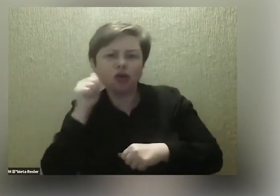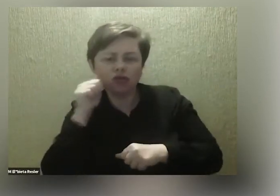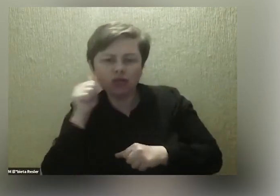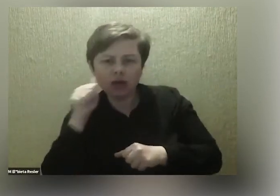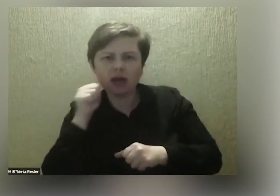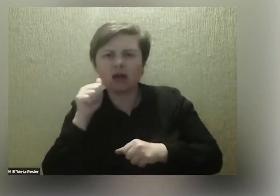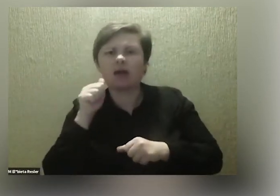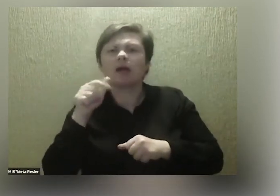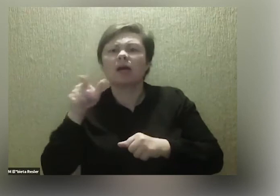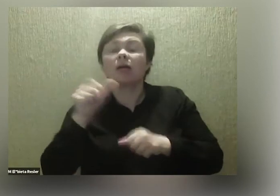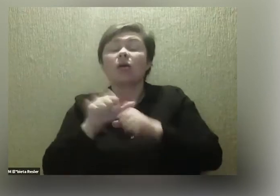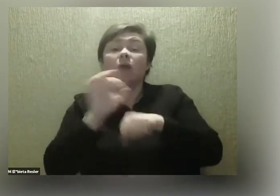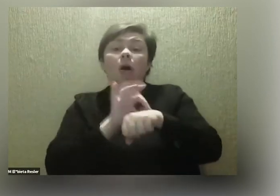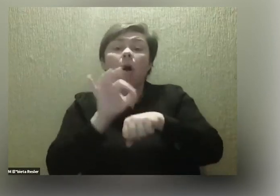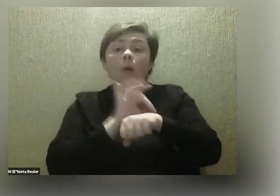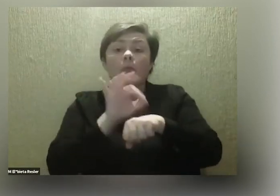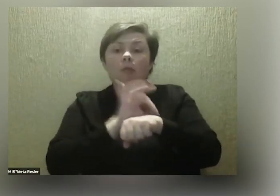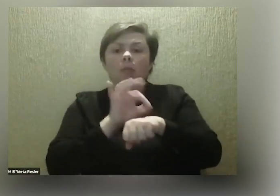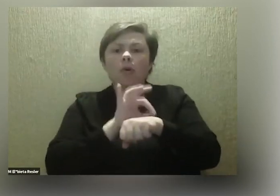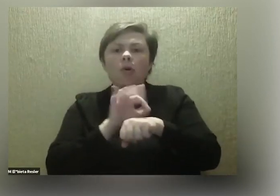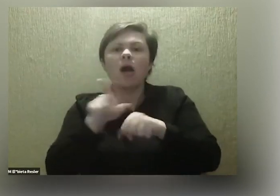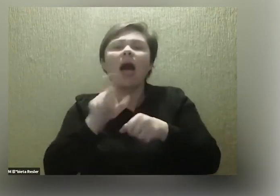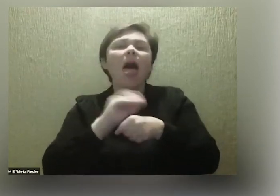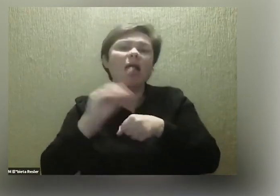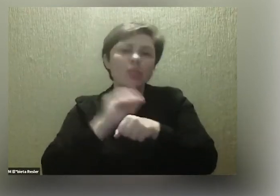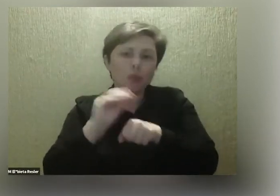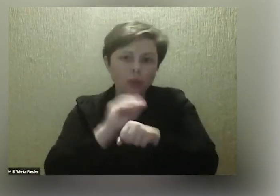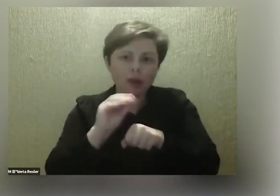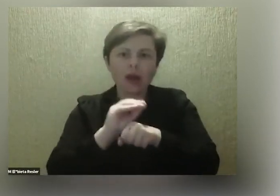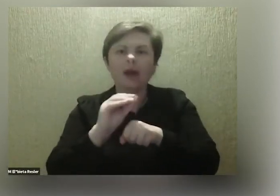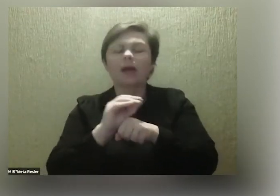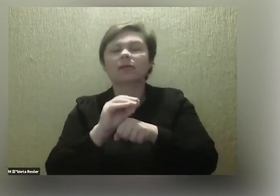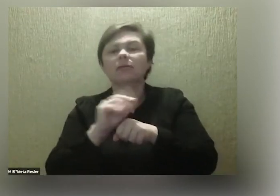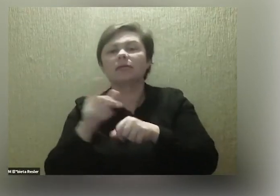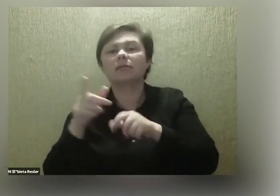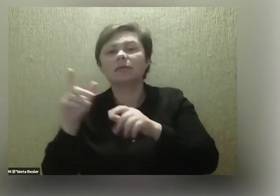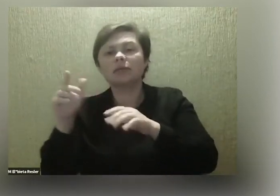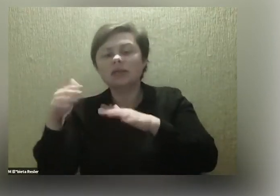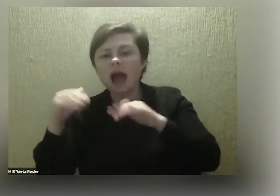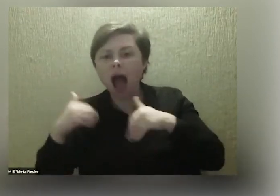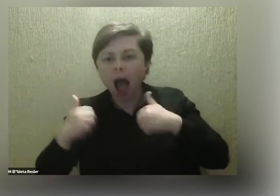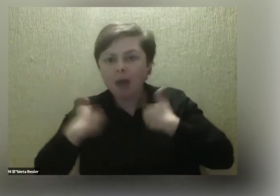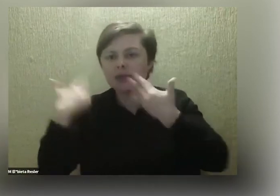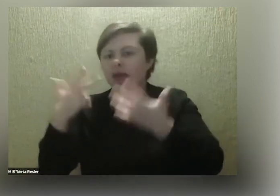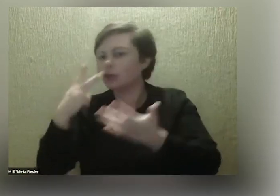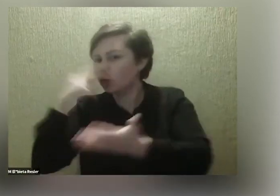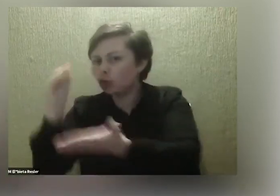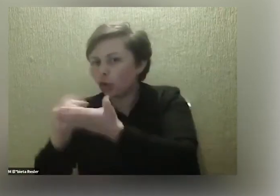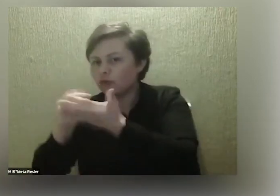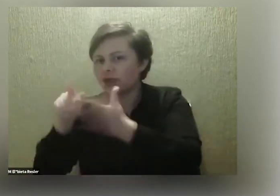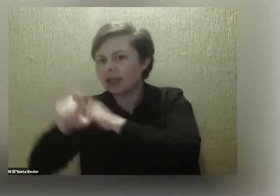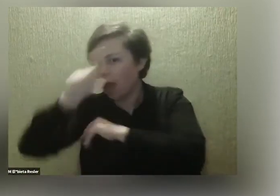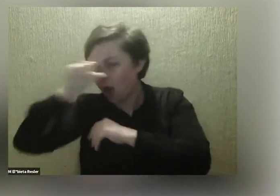I generalnie jest to projekt edukacyjny, powiedziałbym. Czyli chodzi o oddanie ludziom doświadczenia. Żeby nie było tylko